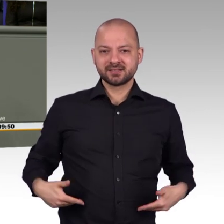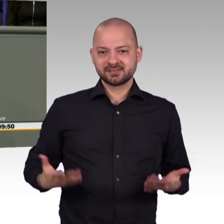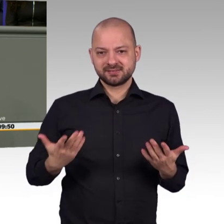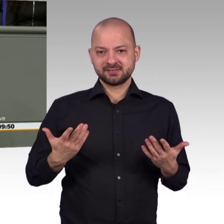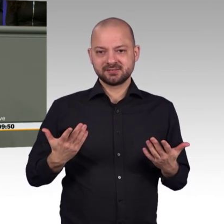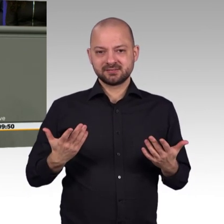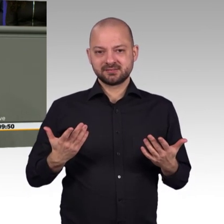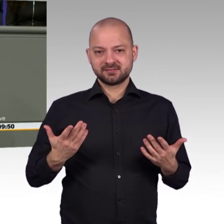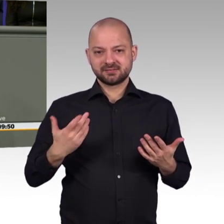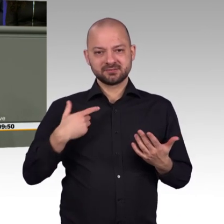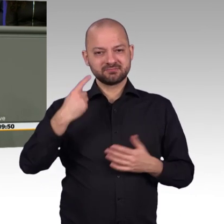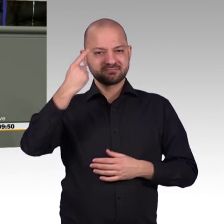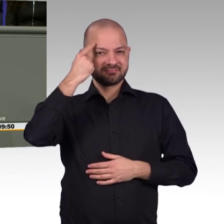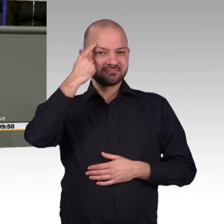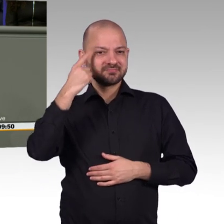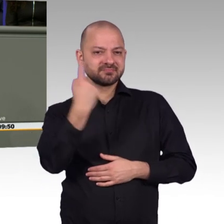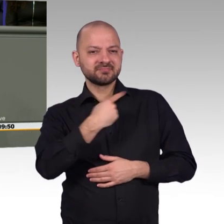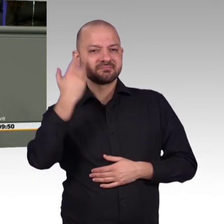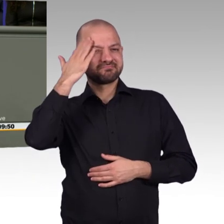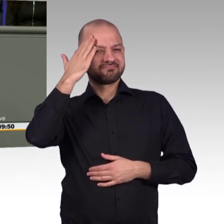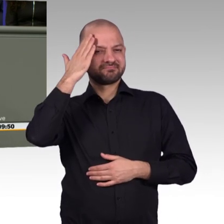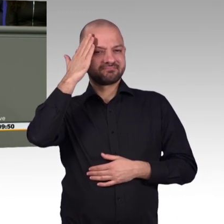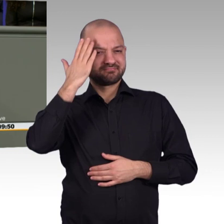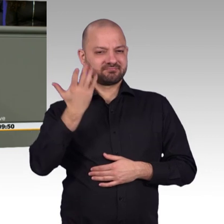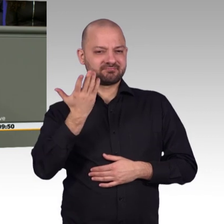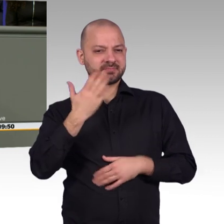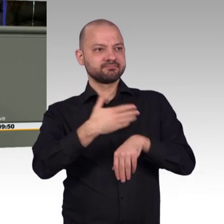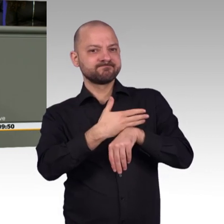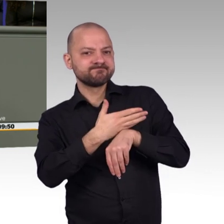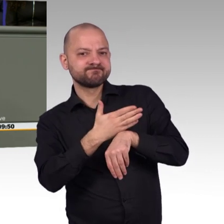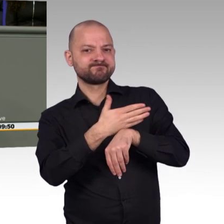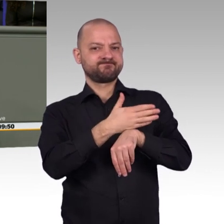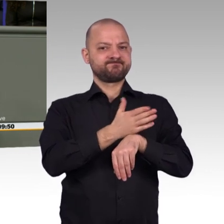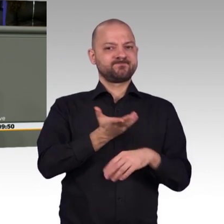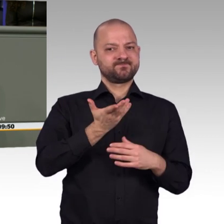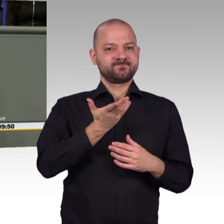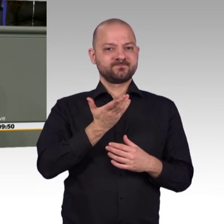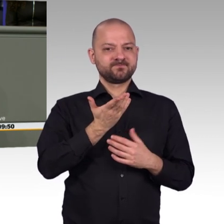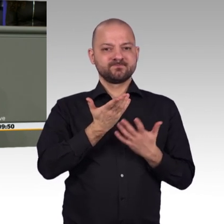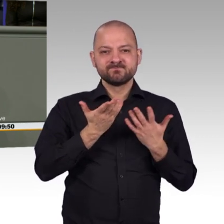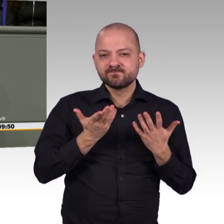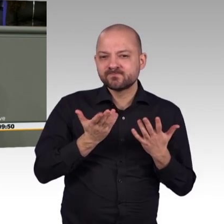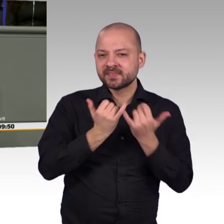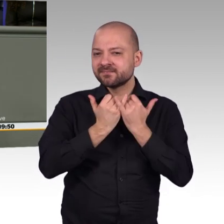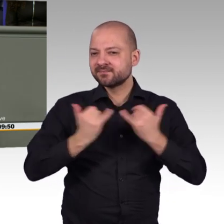und am Ende werden ihnen sämtliche Rechte der Mitbestimmung nicht gewährt. Das wird es mit uns als Sozialdemokratinnen und